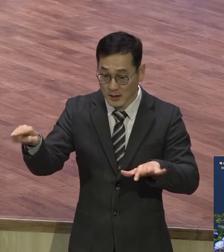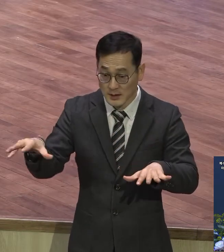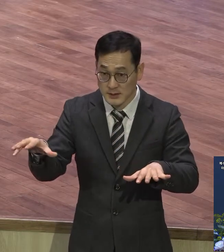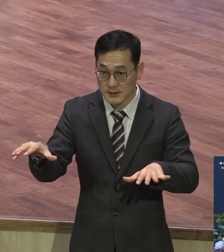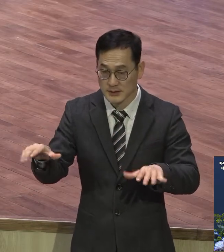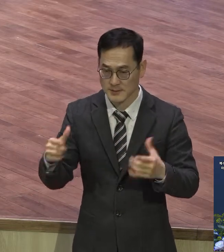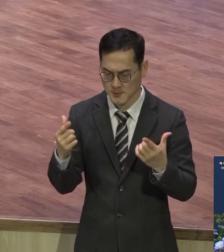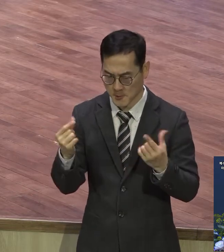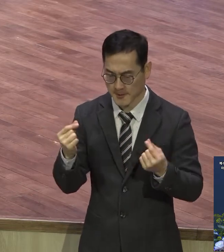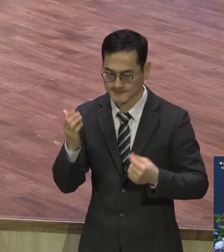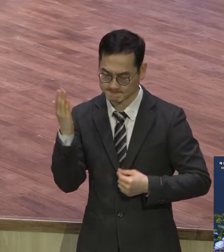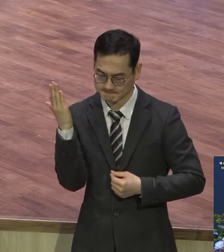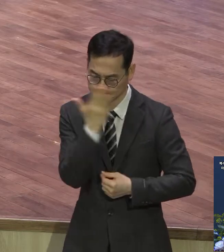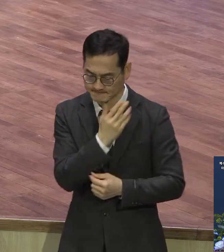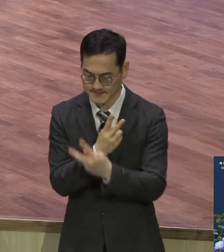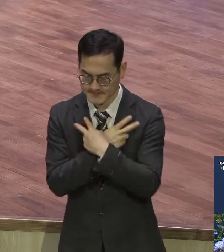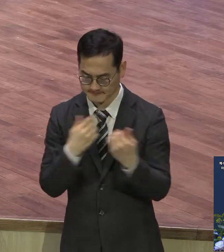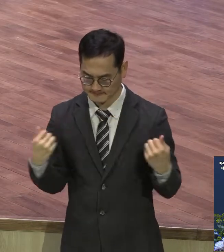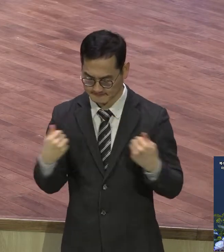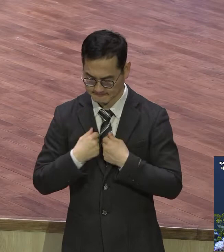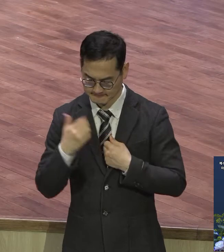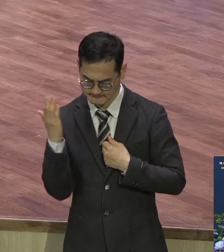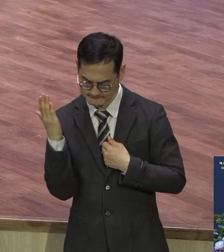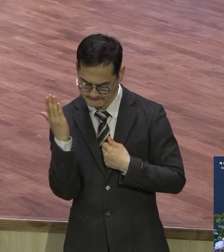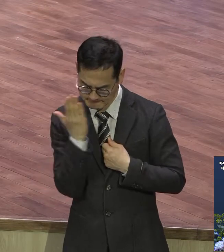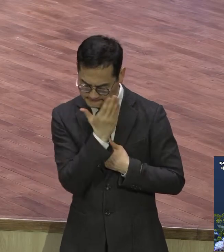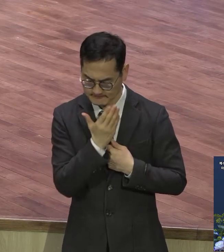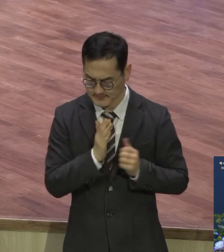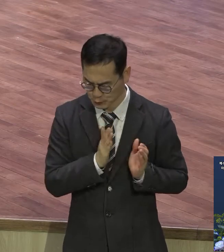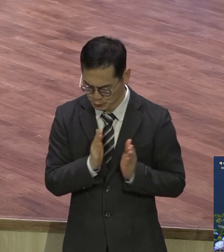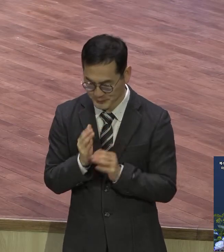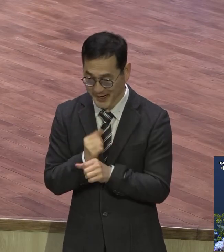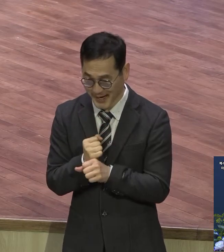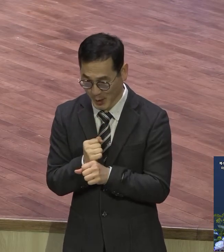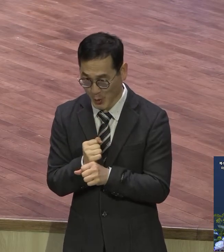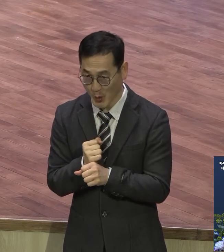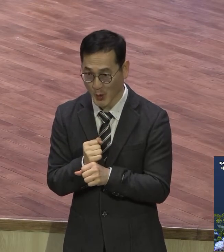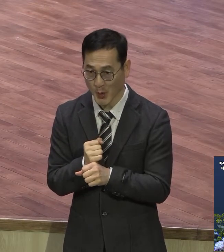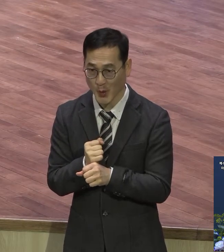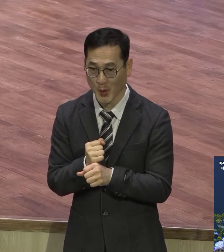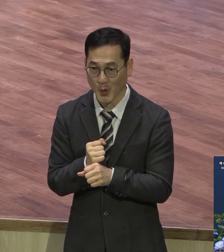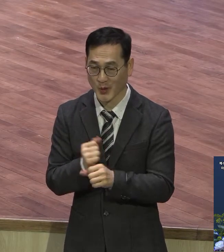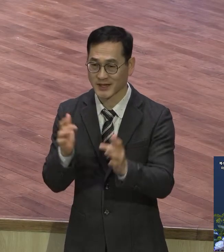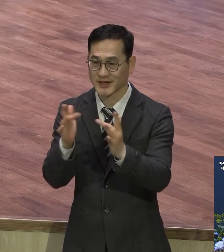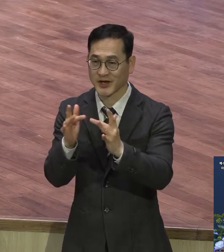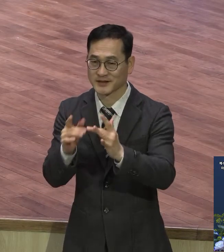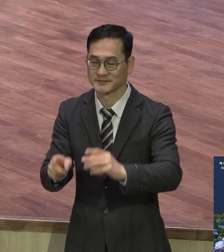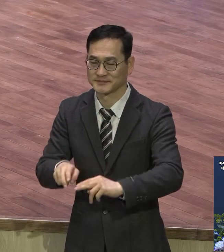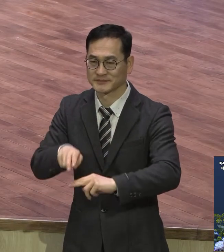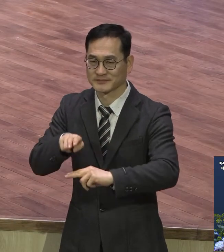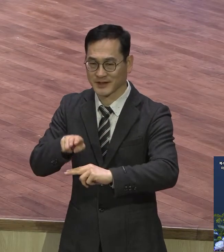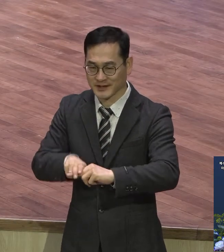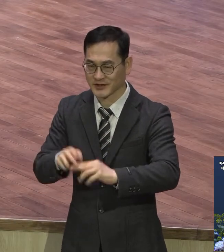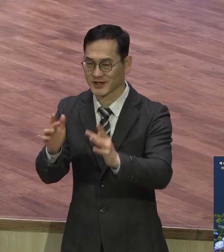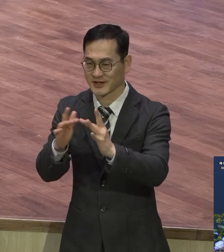똑같이 양복, 옷 그대로 외출복 입고 예배드리는 것 하나님 앞에 교회 나와서 예배드리는 것처럼